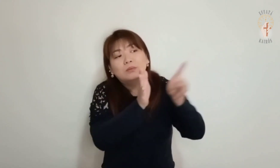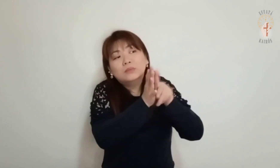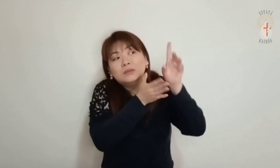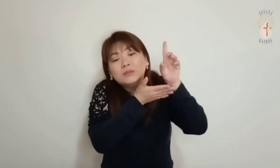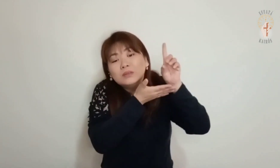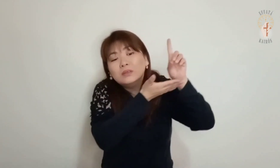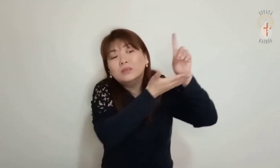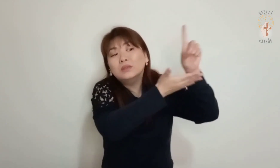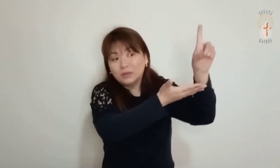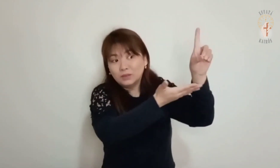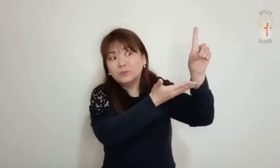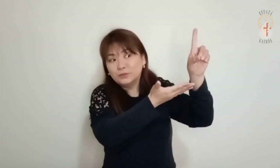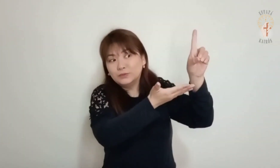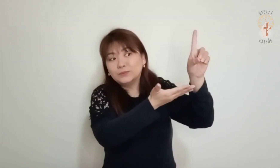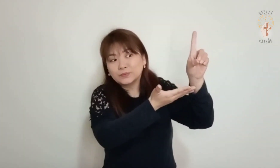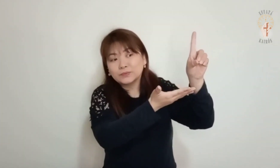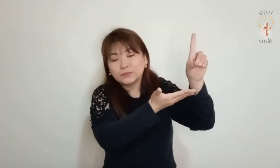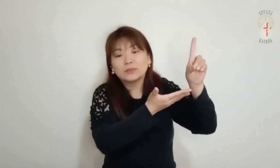alcancem a salvação